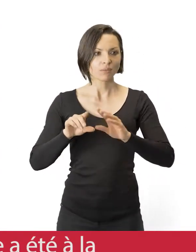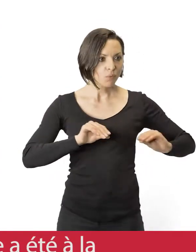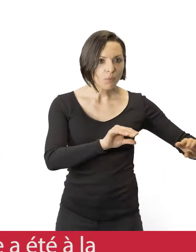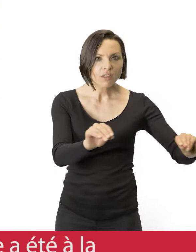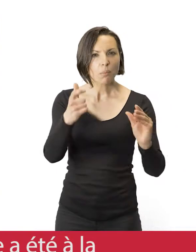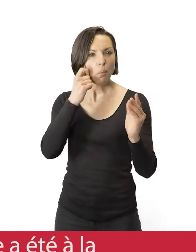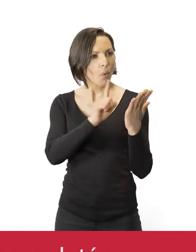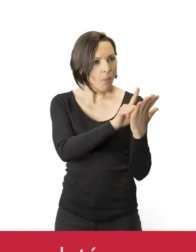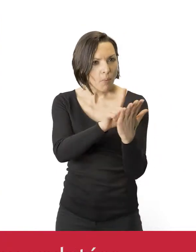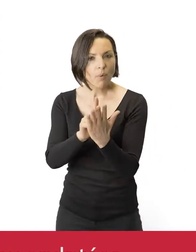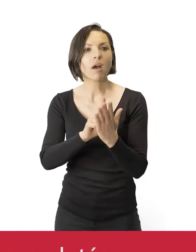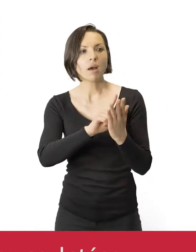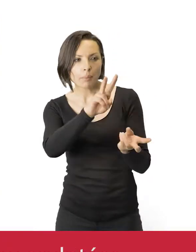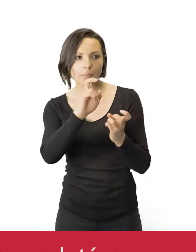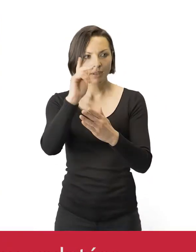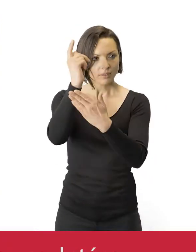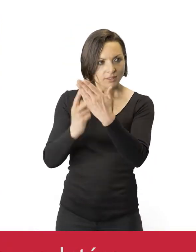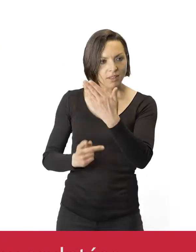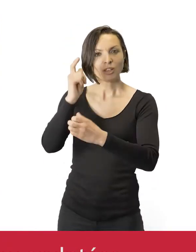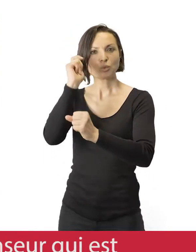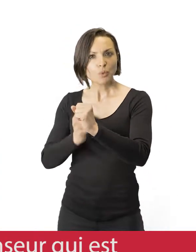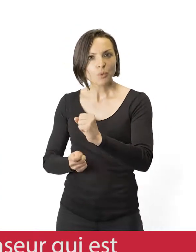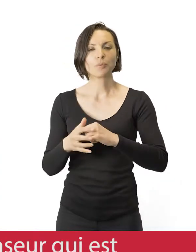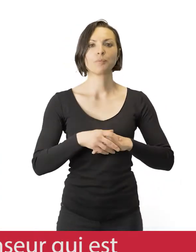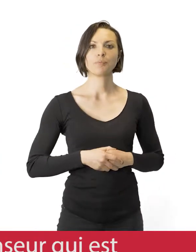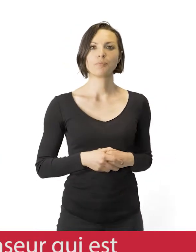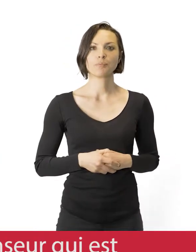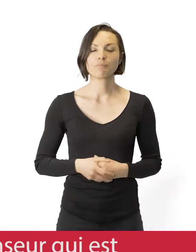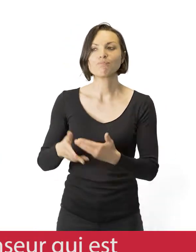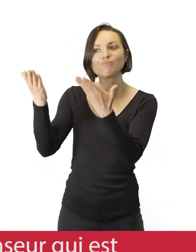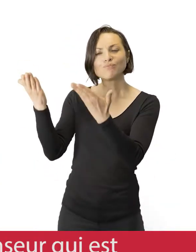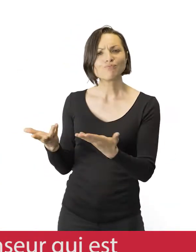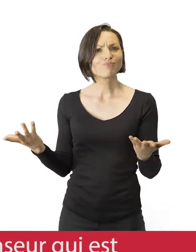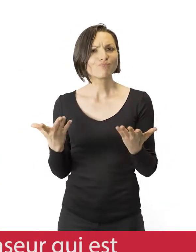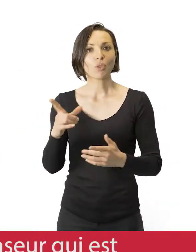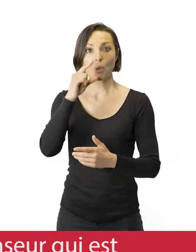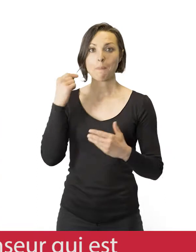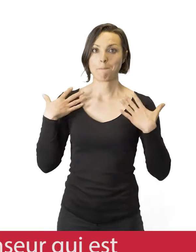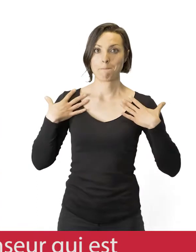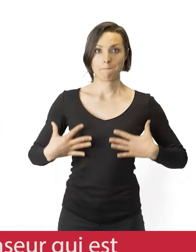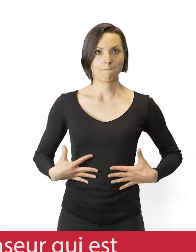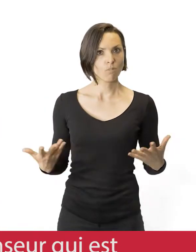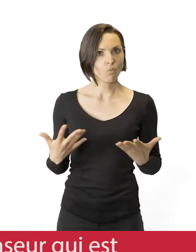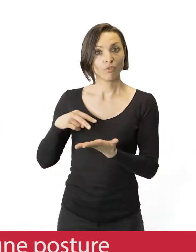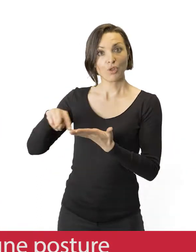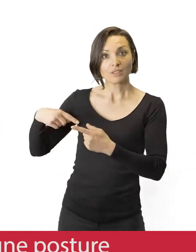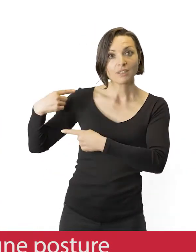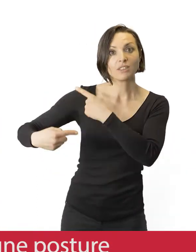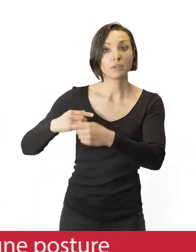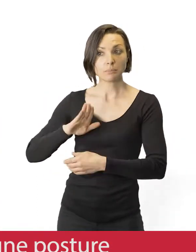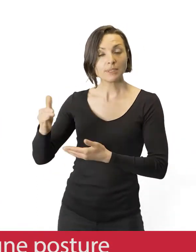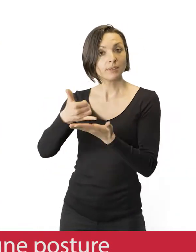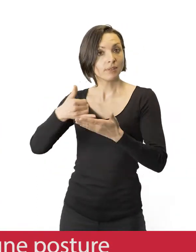a été à la rencontre des populations qu'elle a ensuite dessinées ou sculptées. Alors cette œuvre, elle montre un danseur qui est en train de faire une danse traditionnelle de